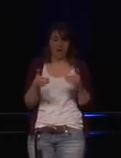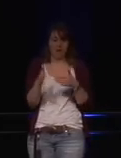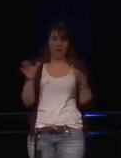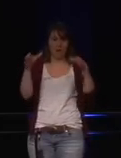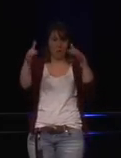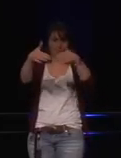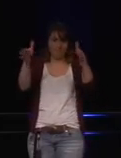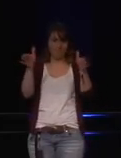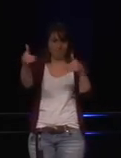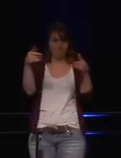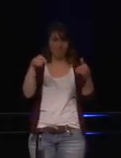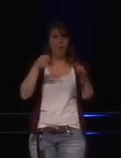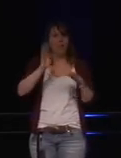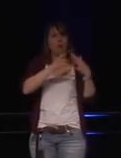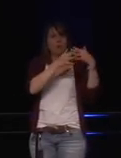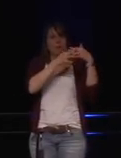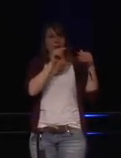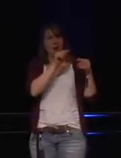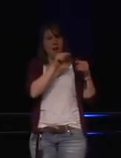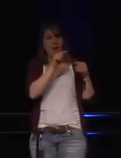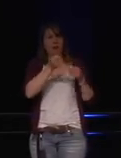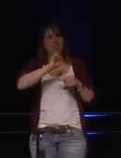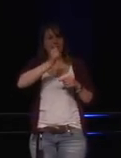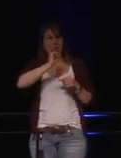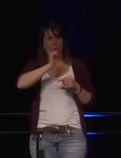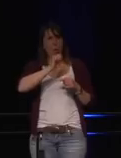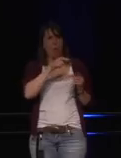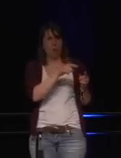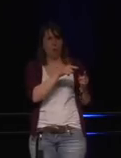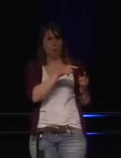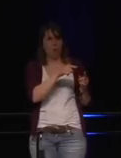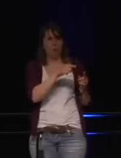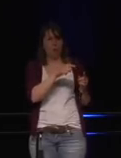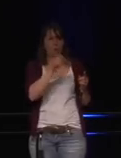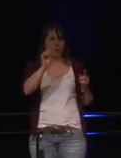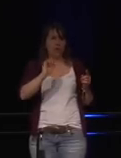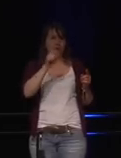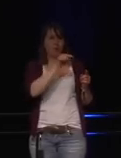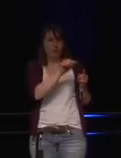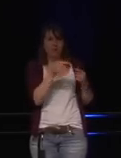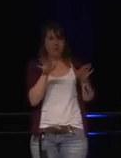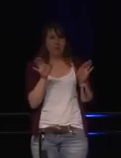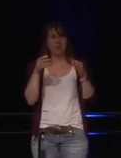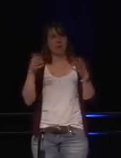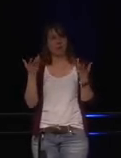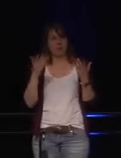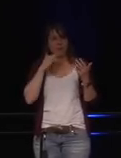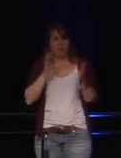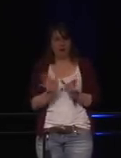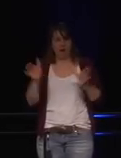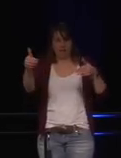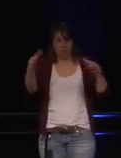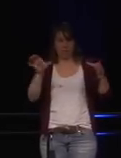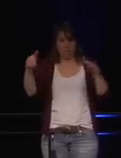In einem amerikanischen Casino war in einem Fischtank, also in einem Aquarium, so Sensoren, die das